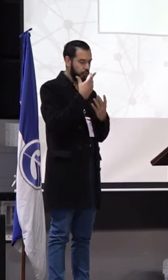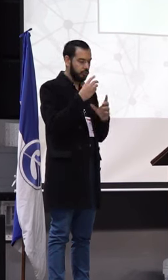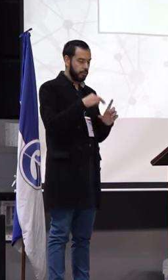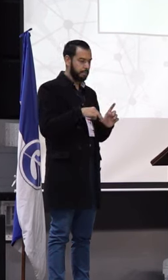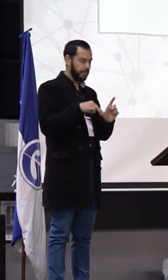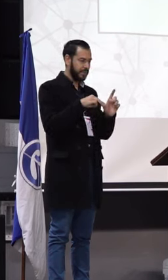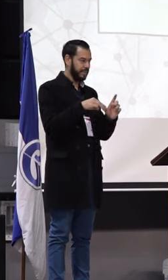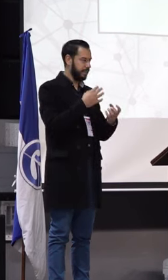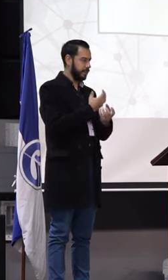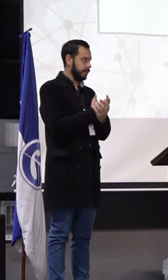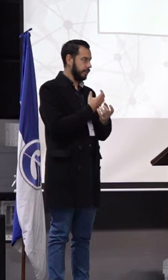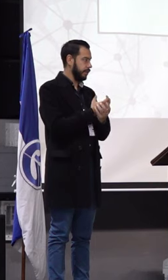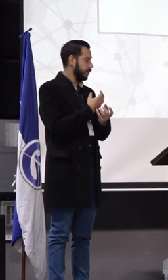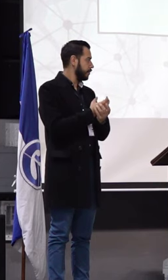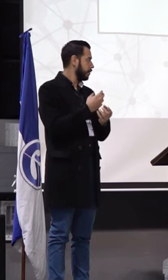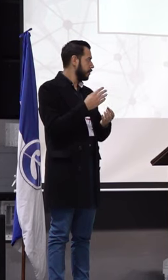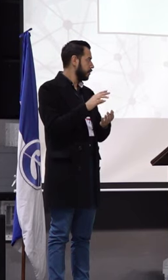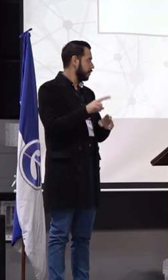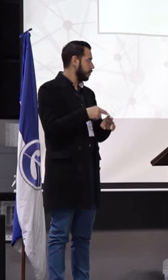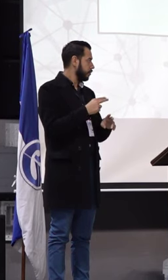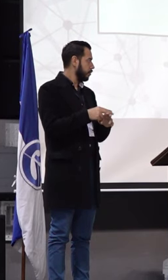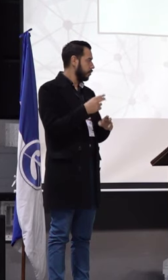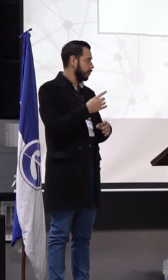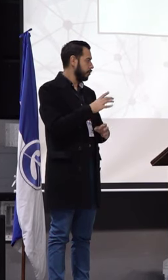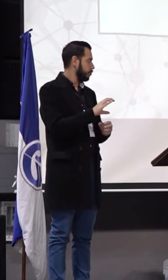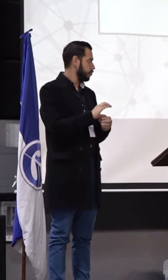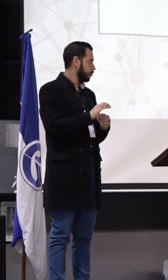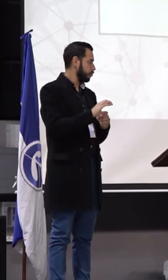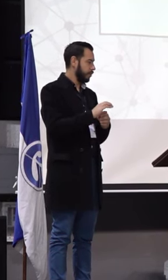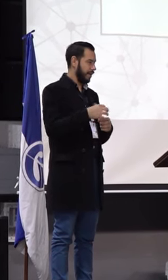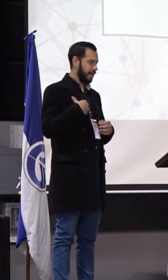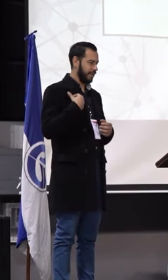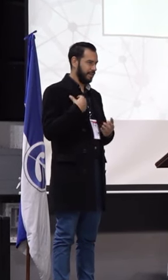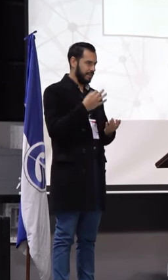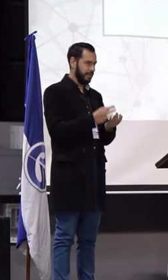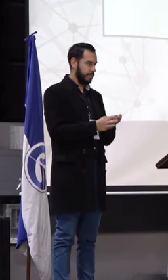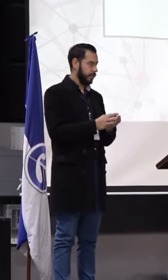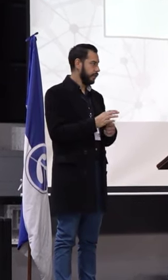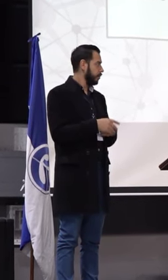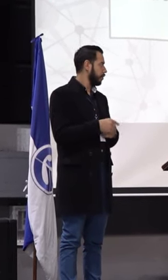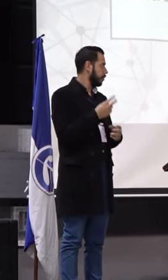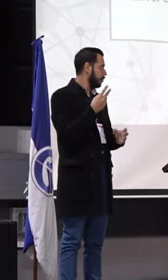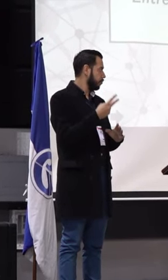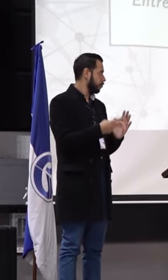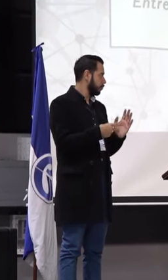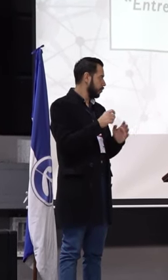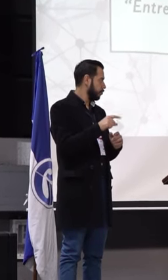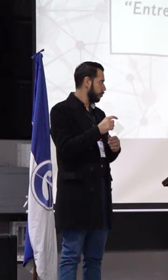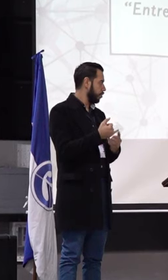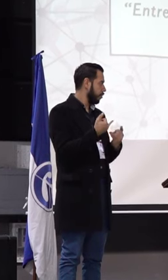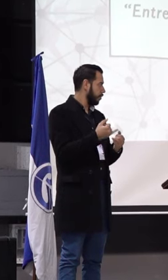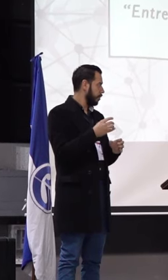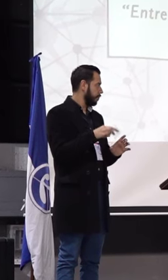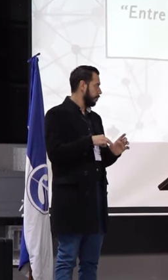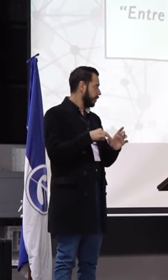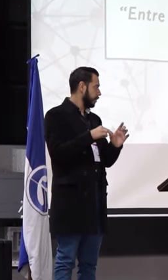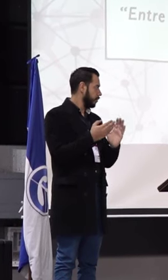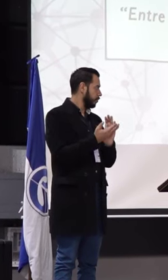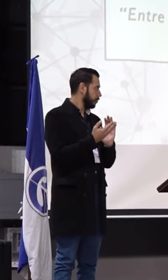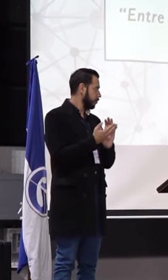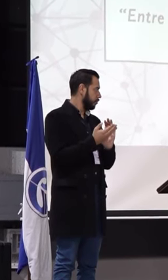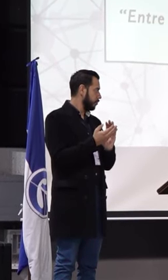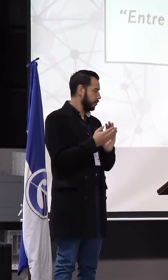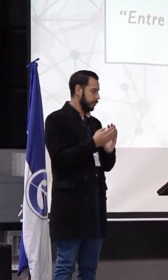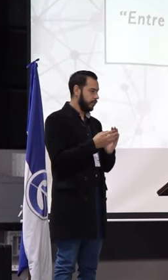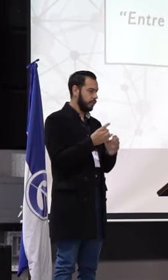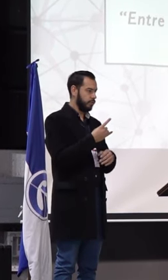en ciencias ambientales en la Universidad de Buenos Aires en el 2011 y actualmente estoy haciendo una maestría en educación en la Universidad de